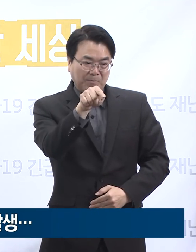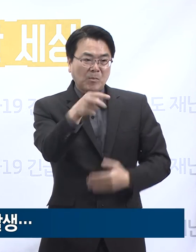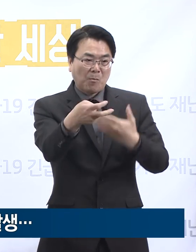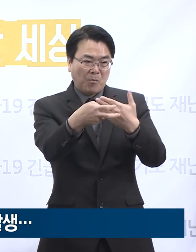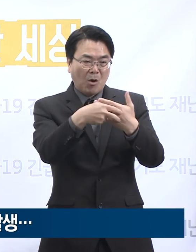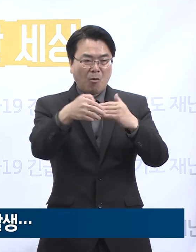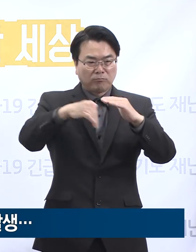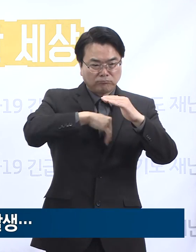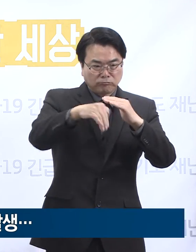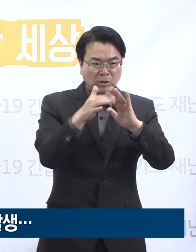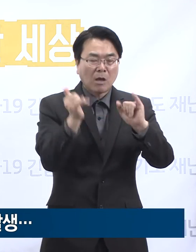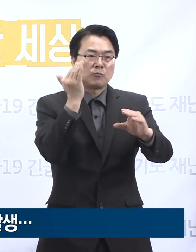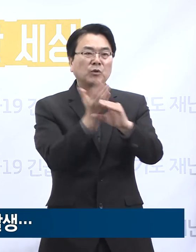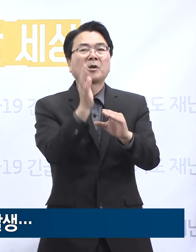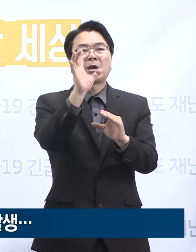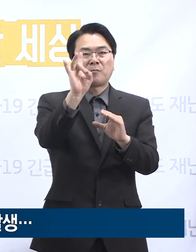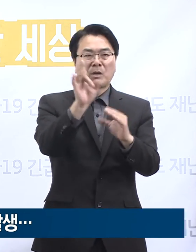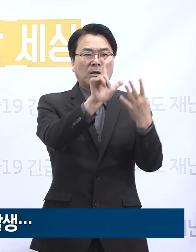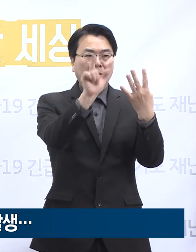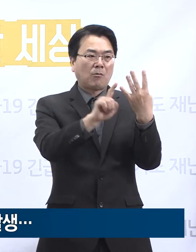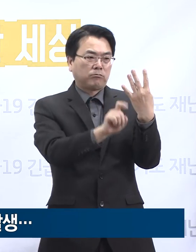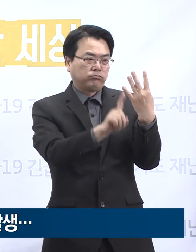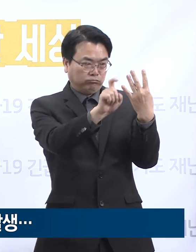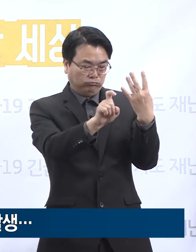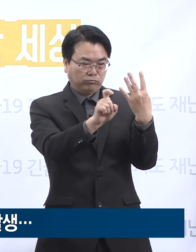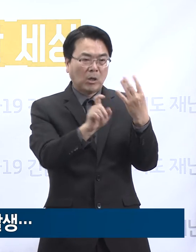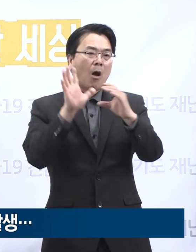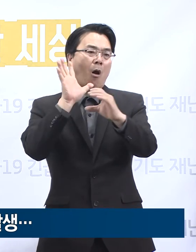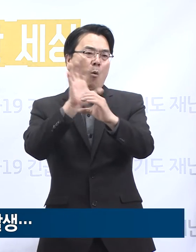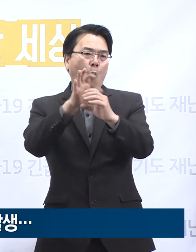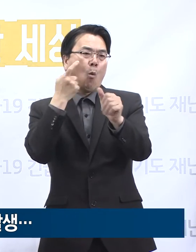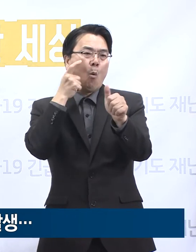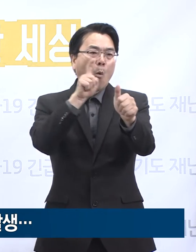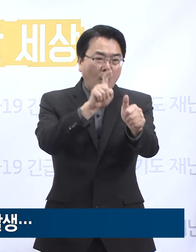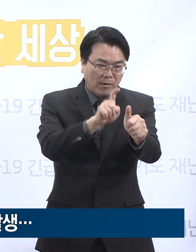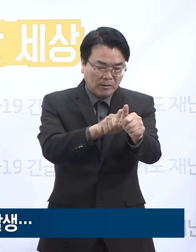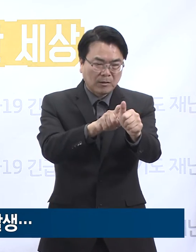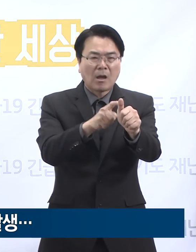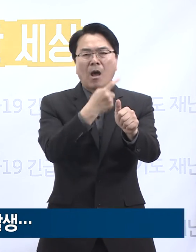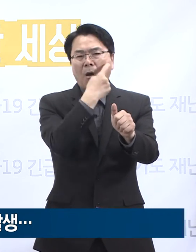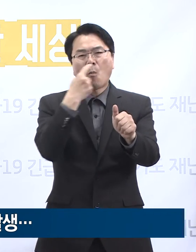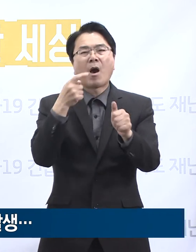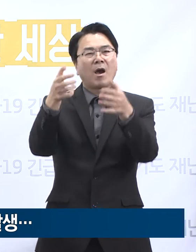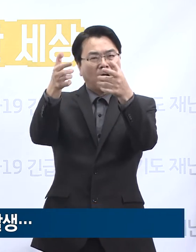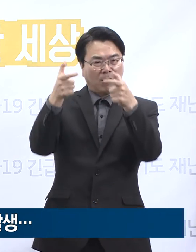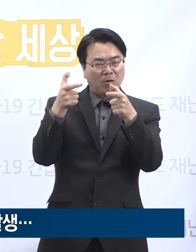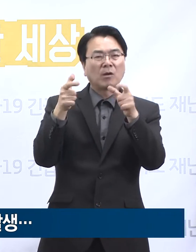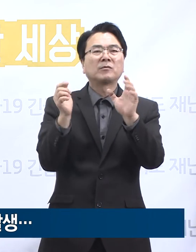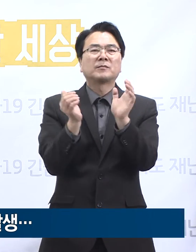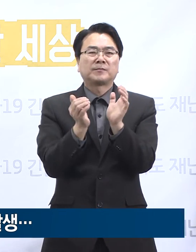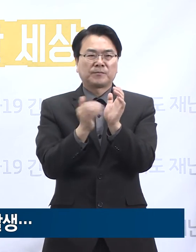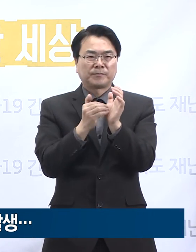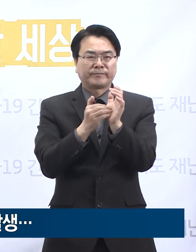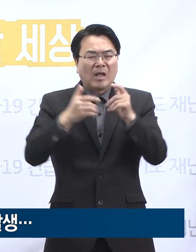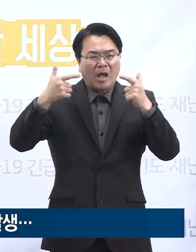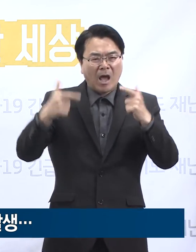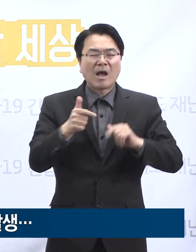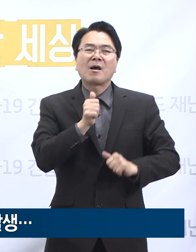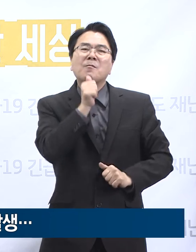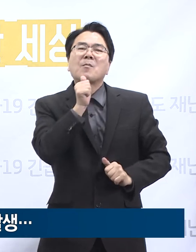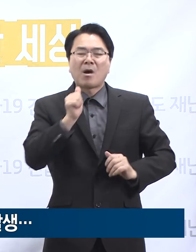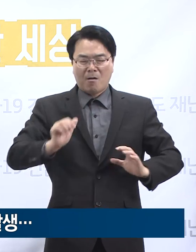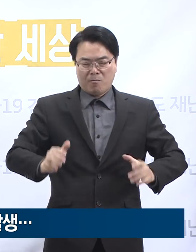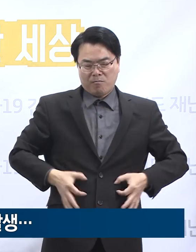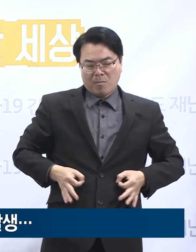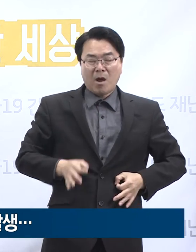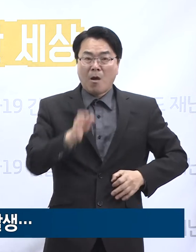내원 환자 1명이 4월 11일 코로나19 확진 판정을 받았습니다. 확진자분은 만성신부전 환자로